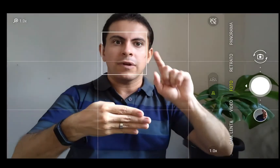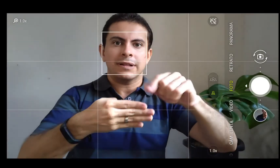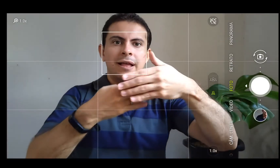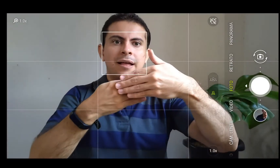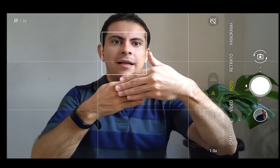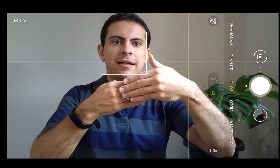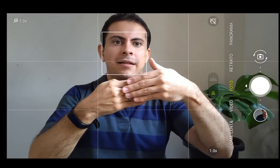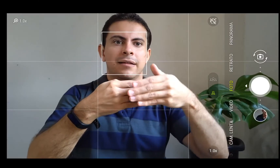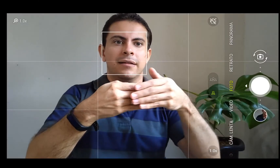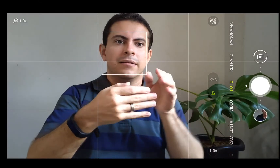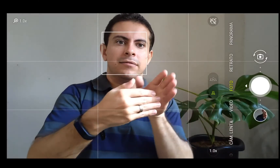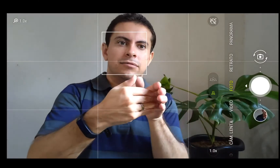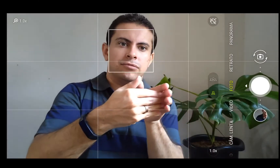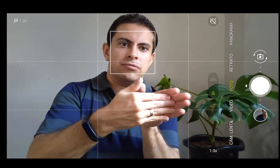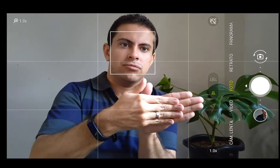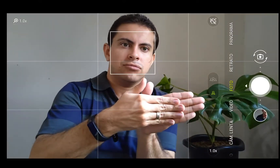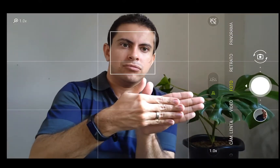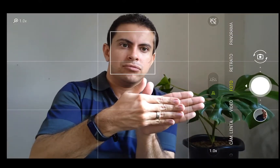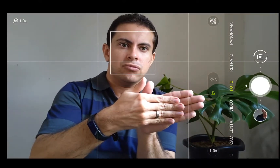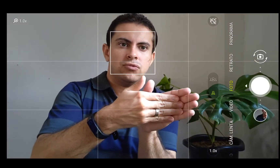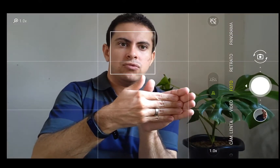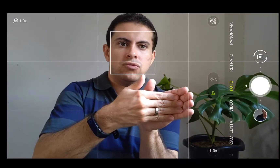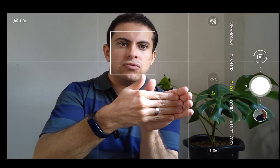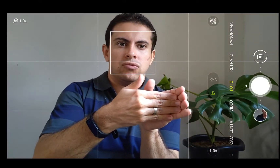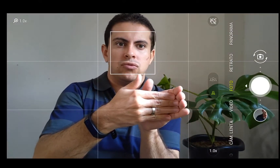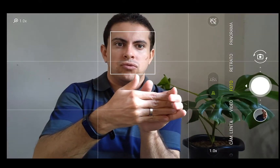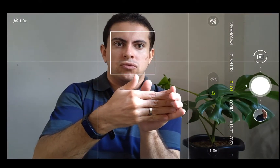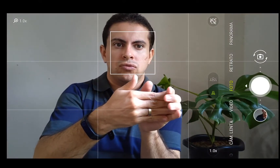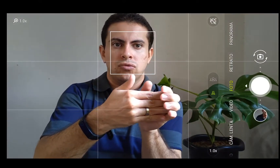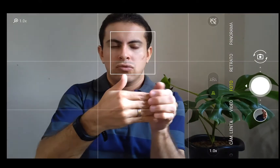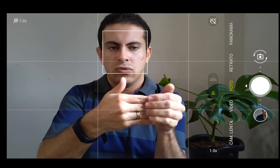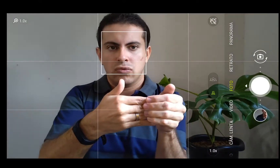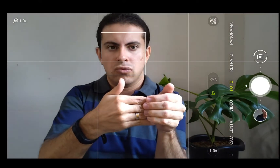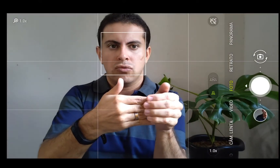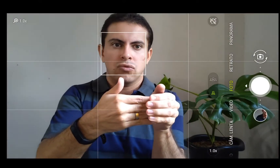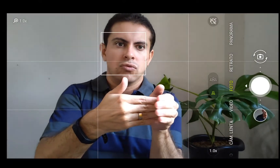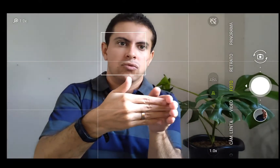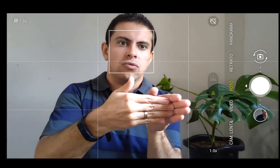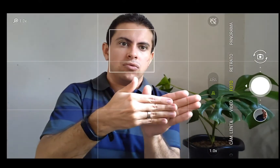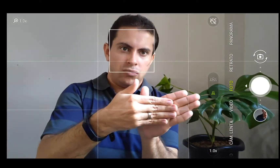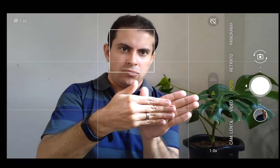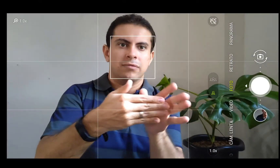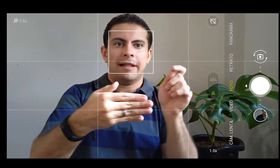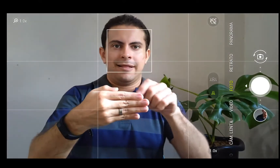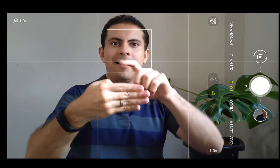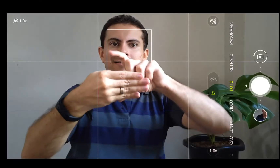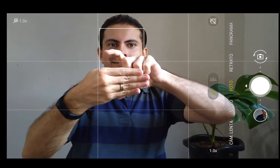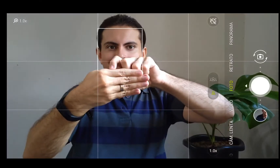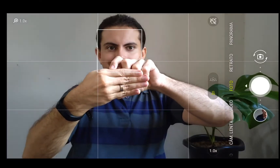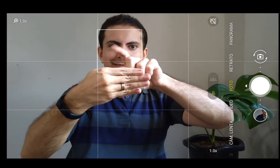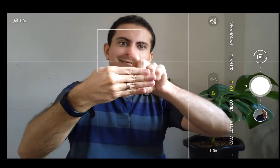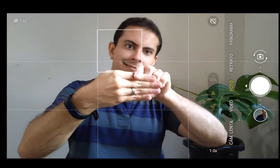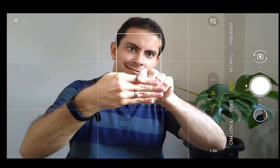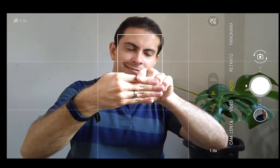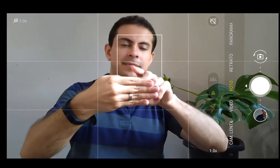Mas, não... isso é uma coisa física. Dá para fazer também pelo aplicativo, mas a gente não vê aqui.